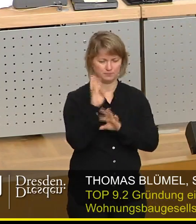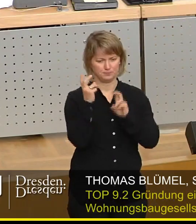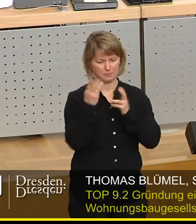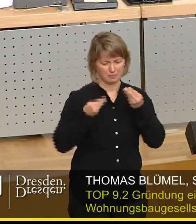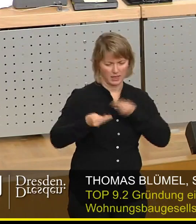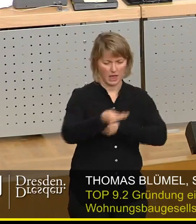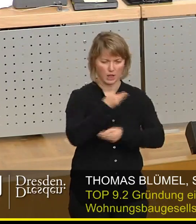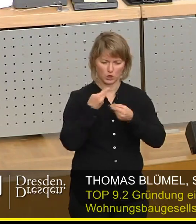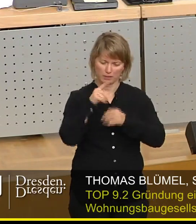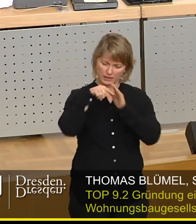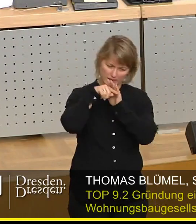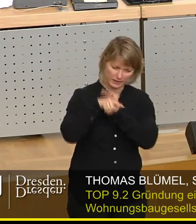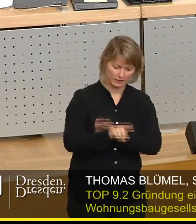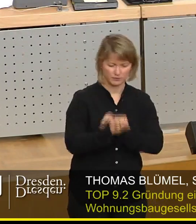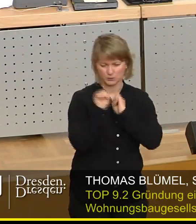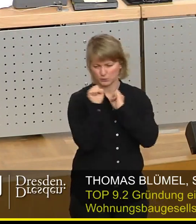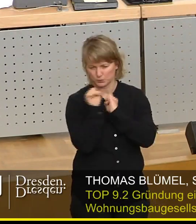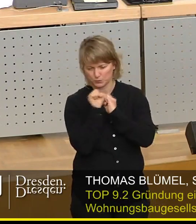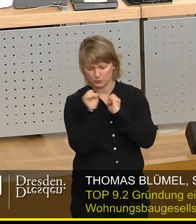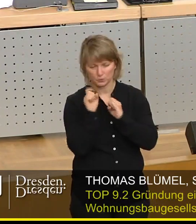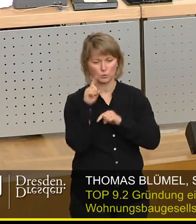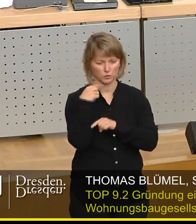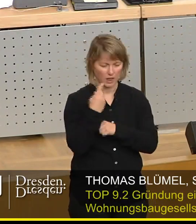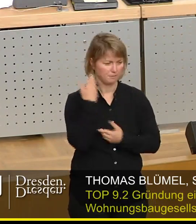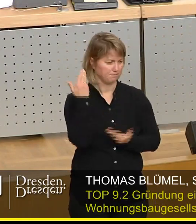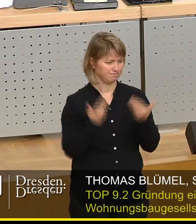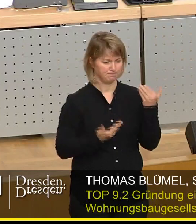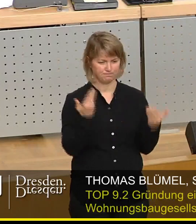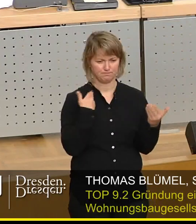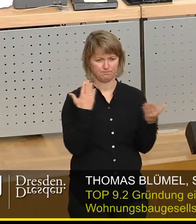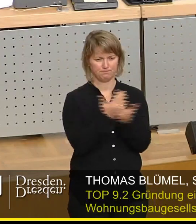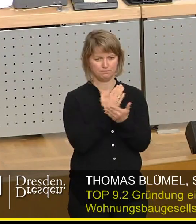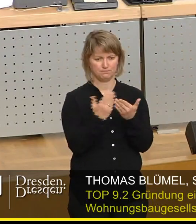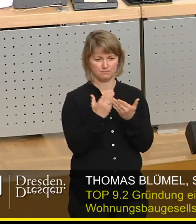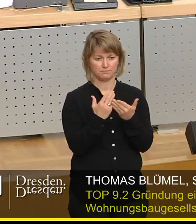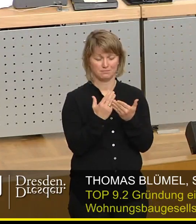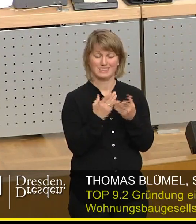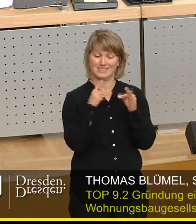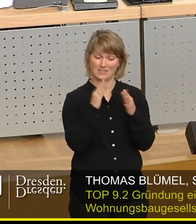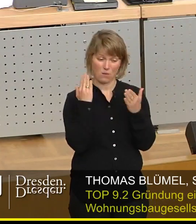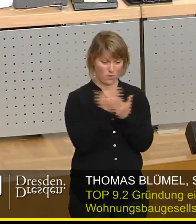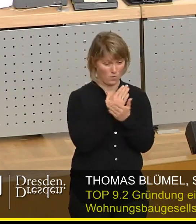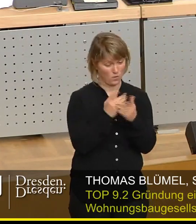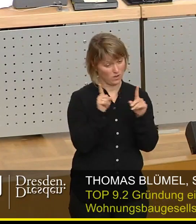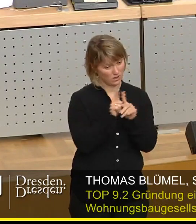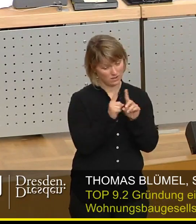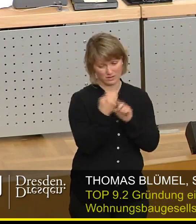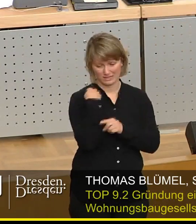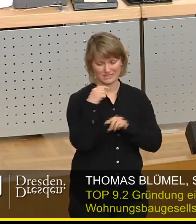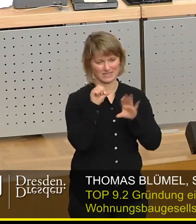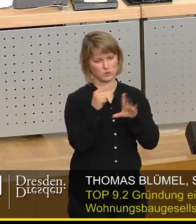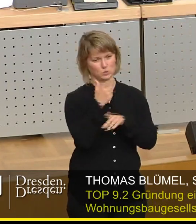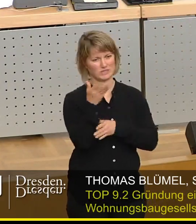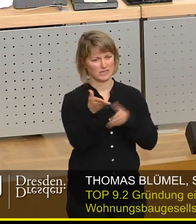vertieft, intensiviert und danach eine Abwägung vorgenommen. Und genau die gleiche Abwägung habe ich am 26. Januar